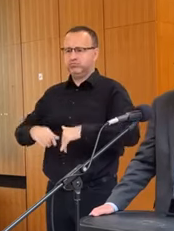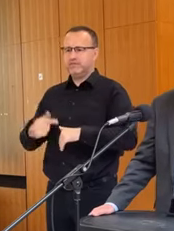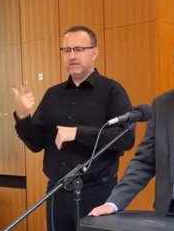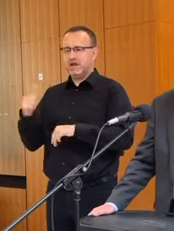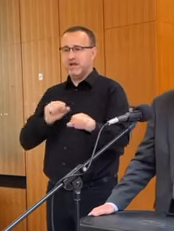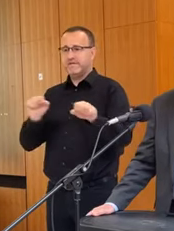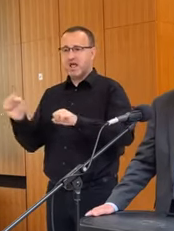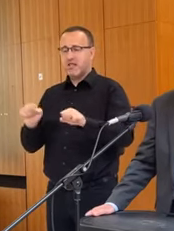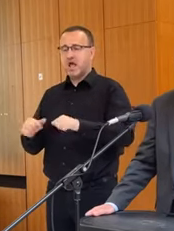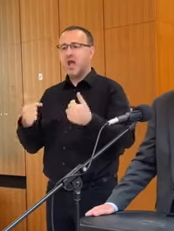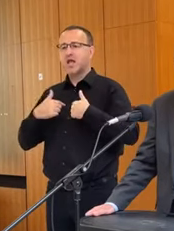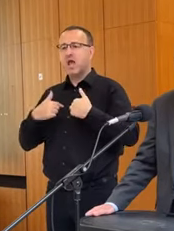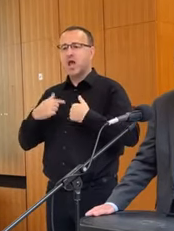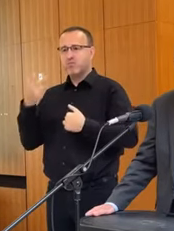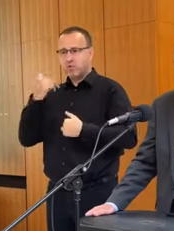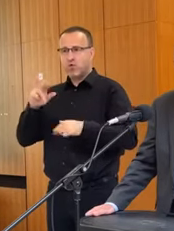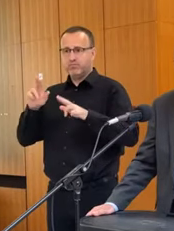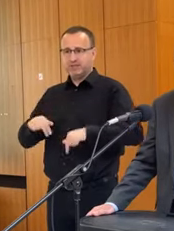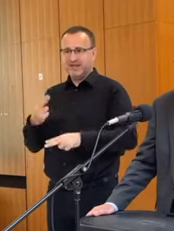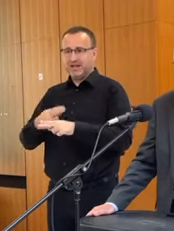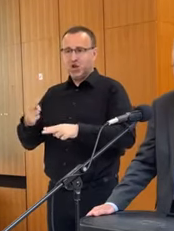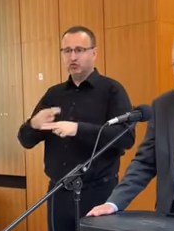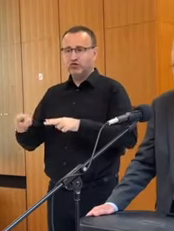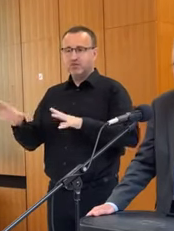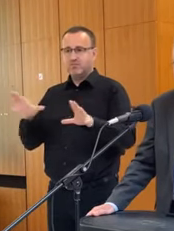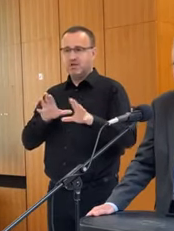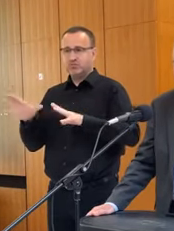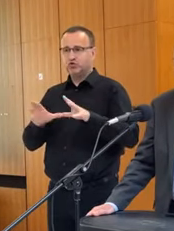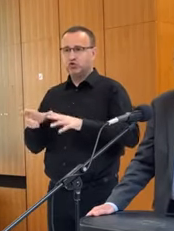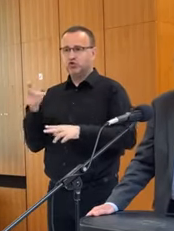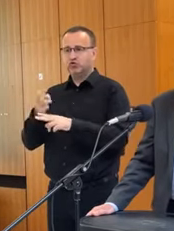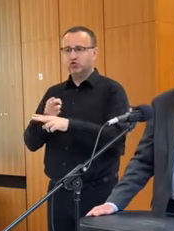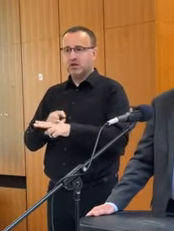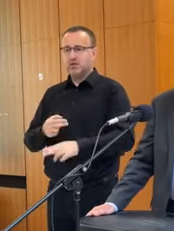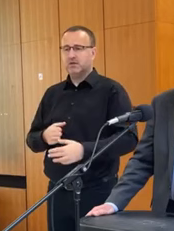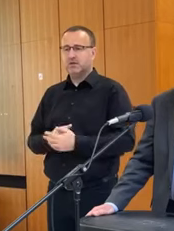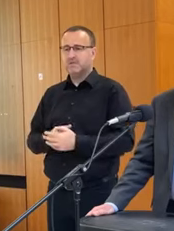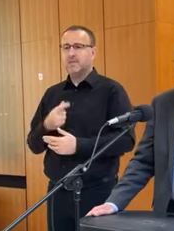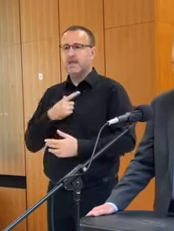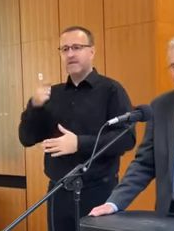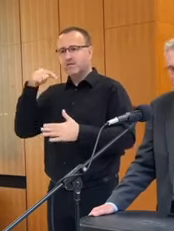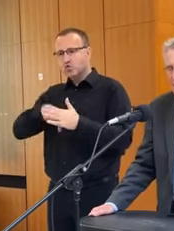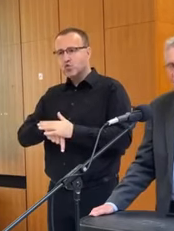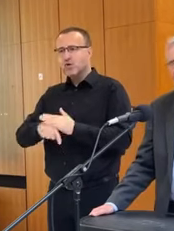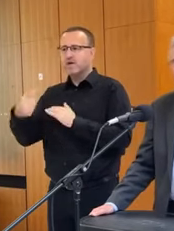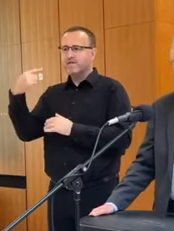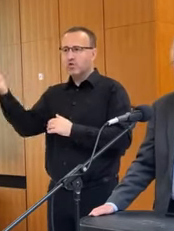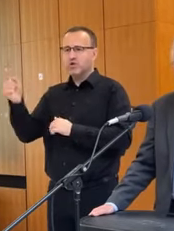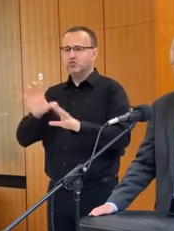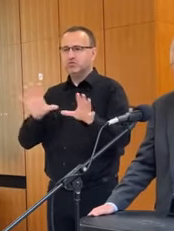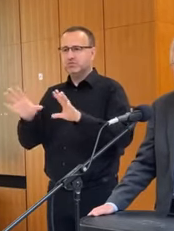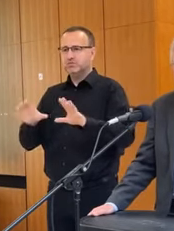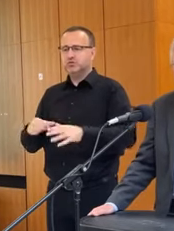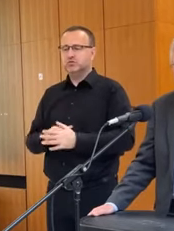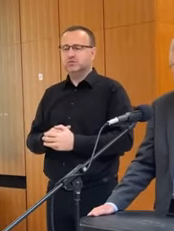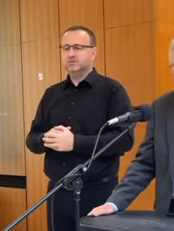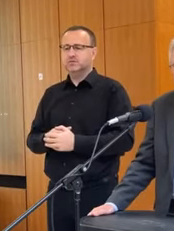práve sa zaoberal bezpečnosťou štátu aj vnútornou, aj vonkajšou.